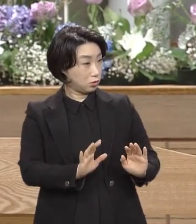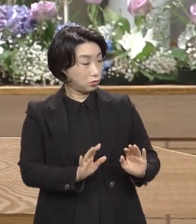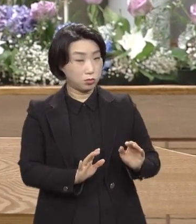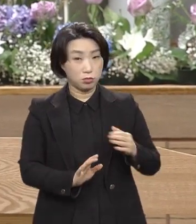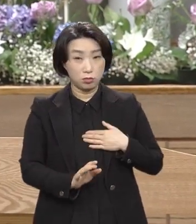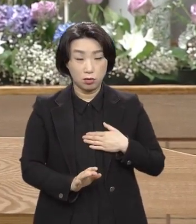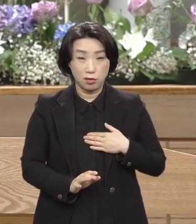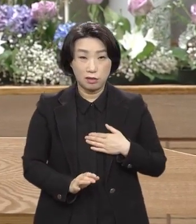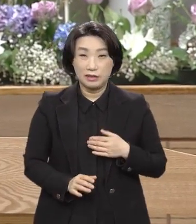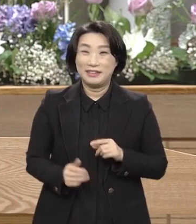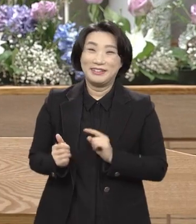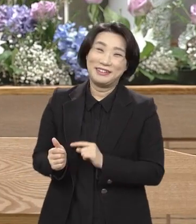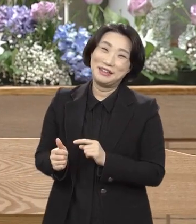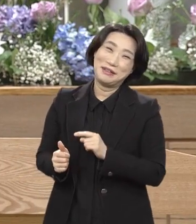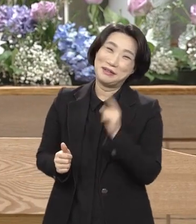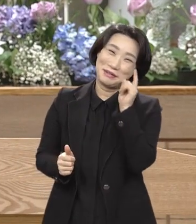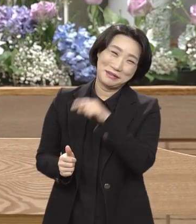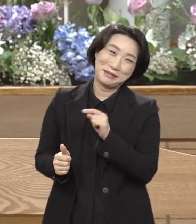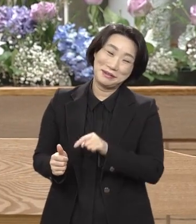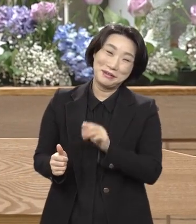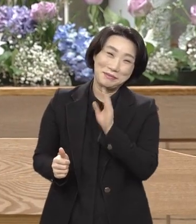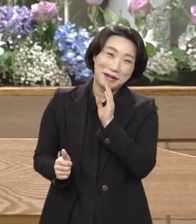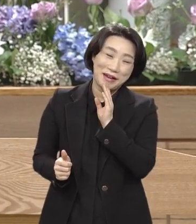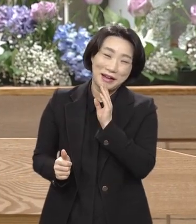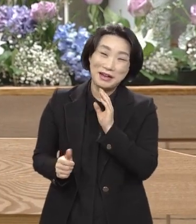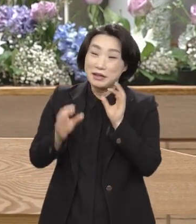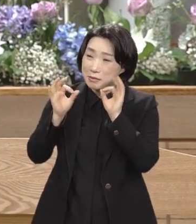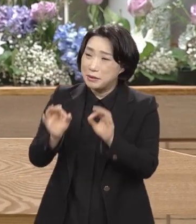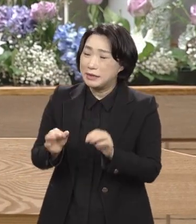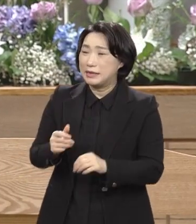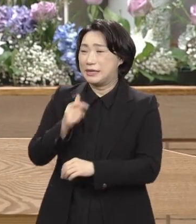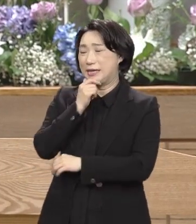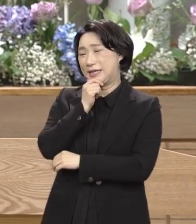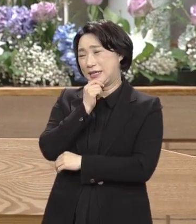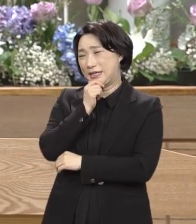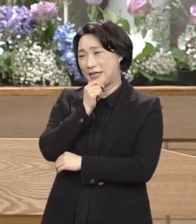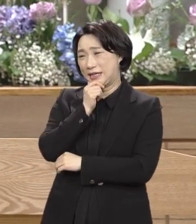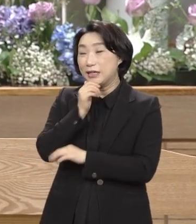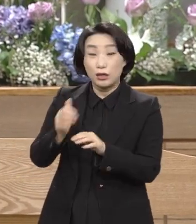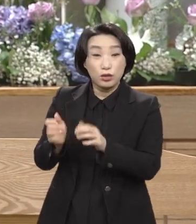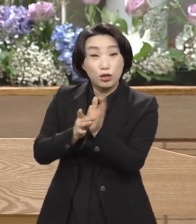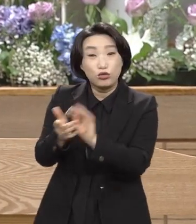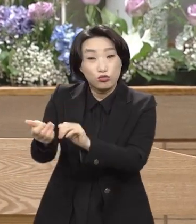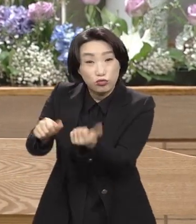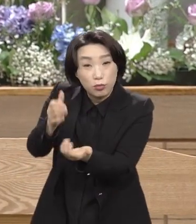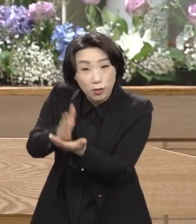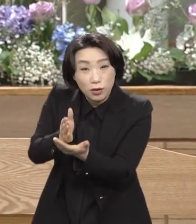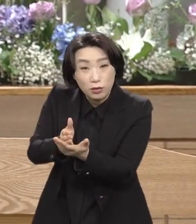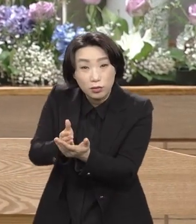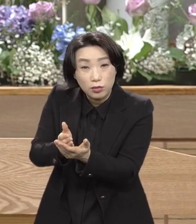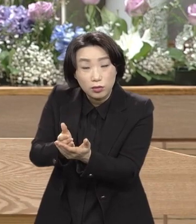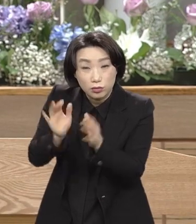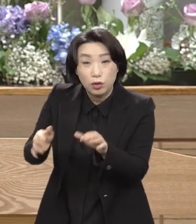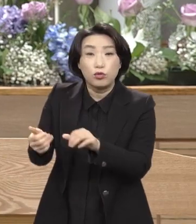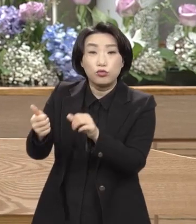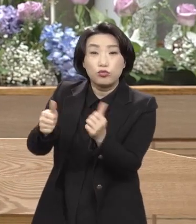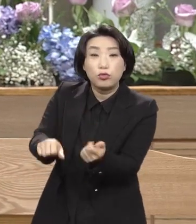비겁한 녀석. 그런데 이런 걸 볼 때 아무리 봐도 안 죽어야 할 분이 죽는 것은 무엇 때문이냐.